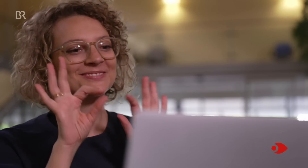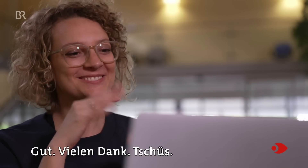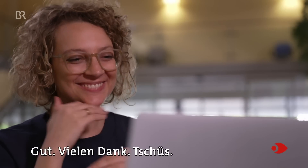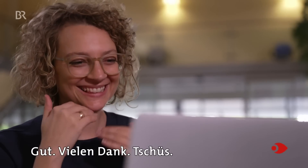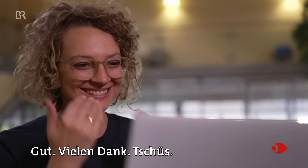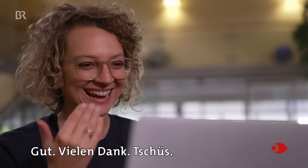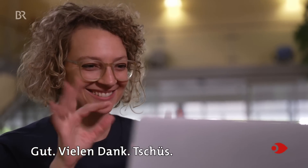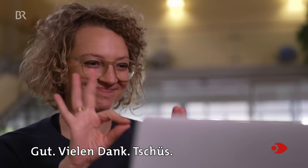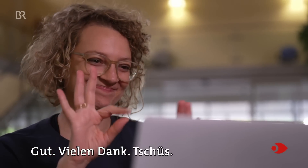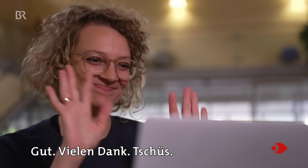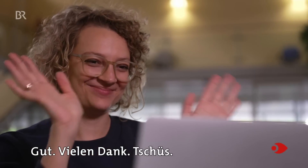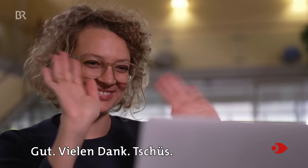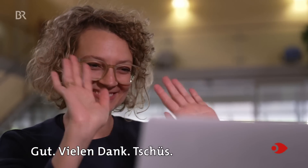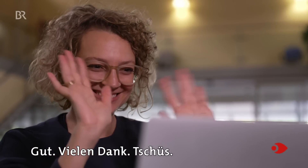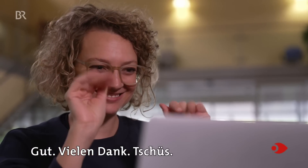Gut, vielen Dank. Tschüss!